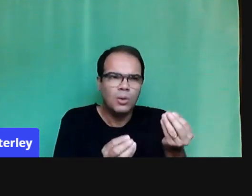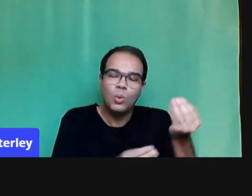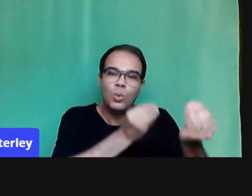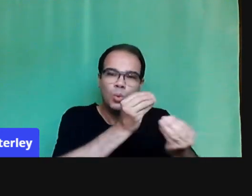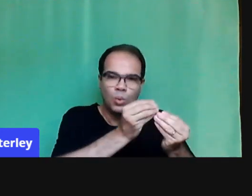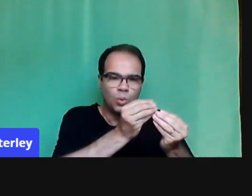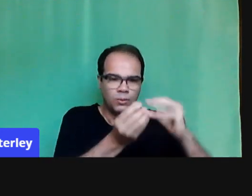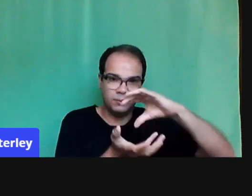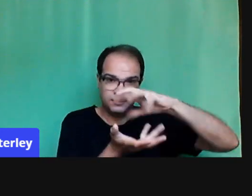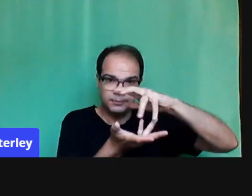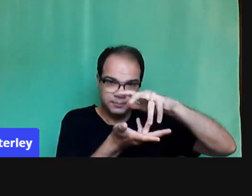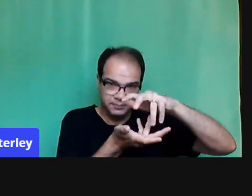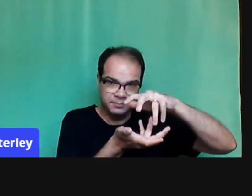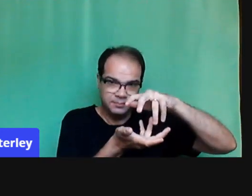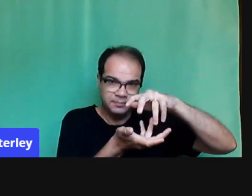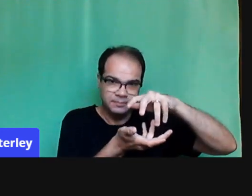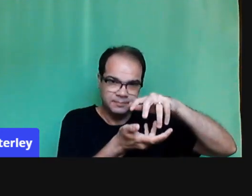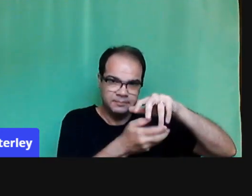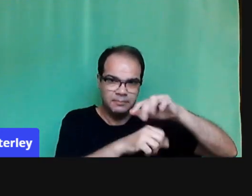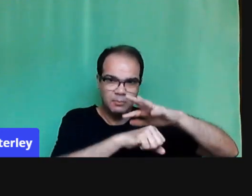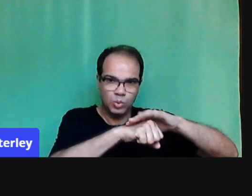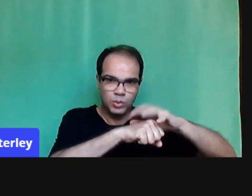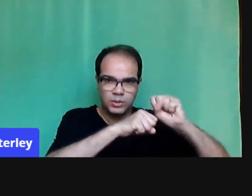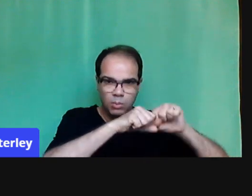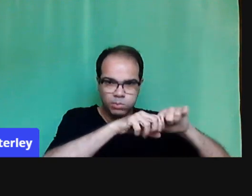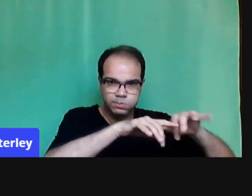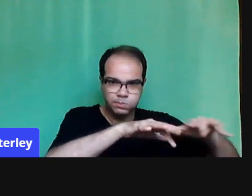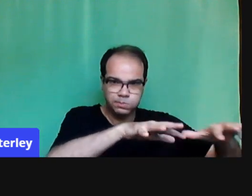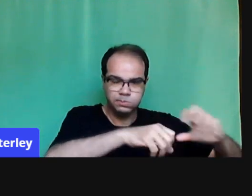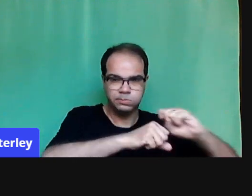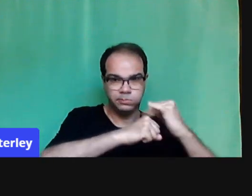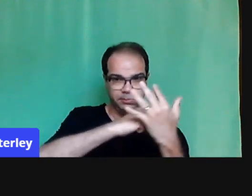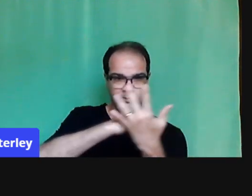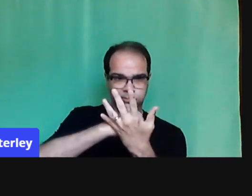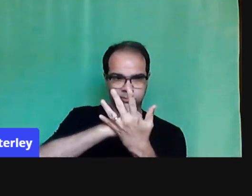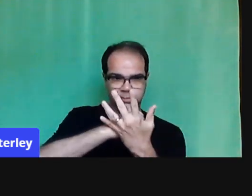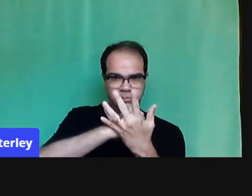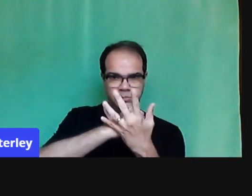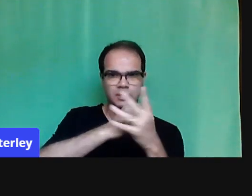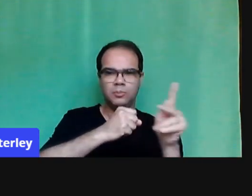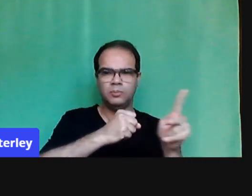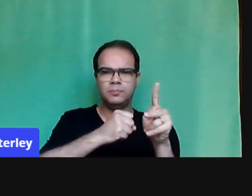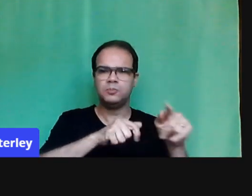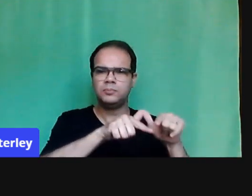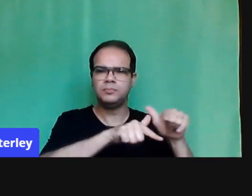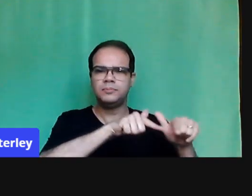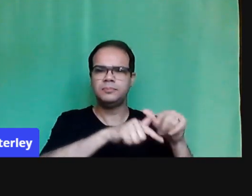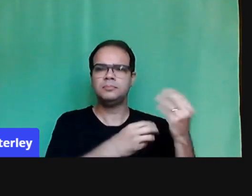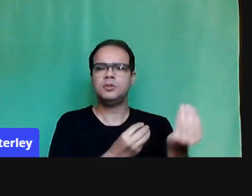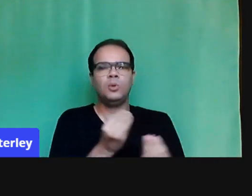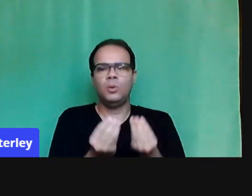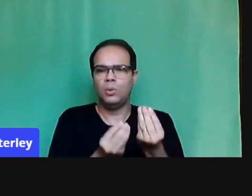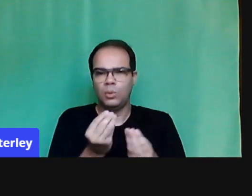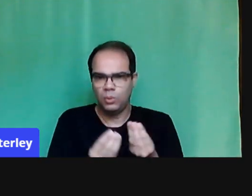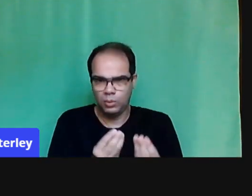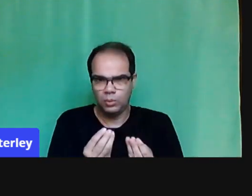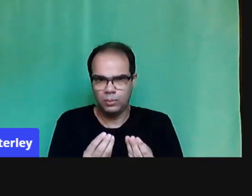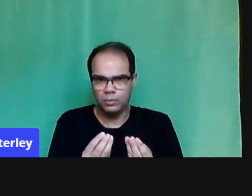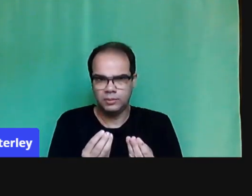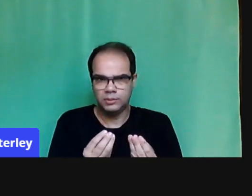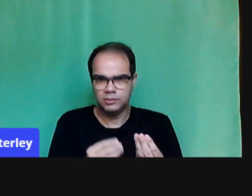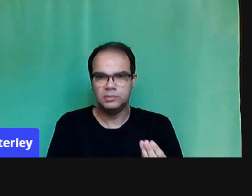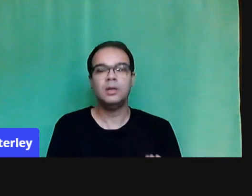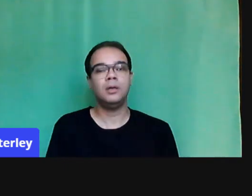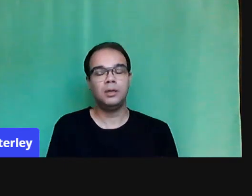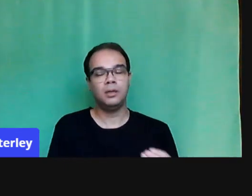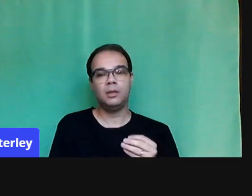tempos de pandemia. Então, quem não teve a oportunidade de olhar esse material, eu indico, né? Tem muitos textos importantes para que